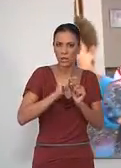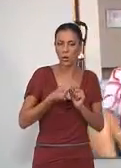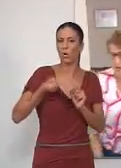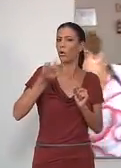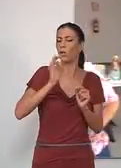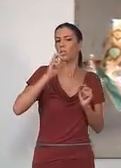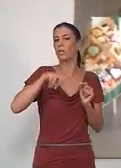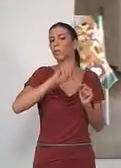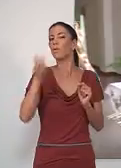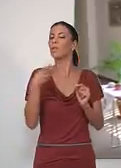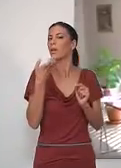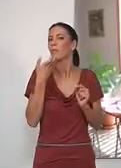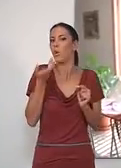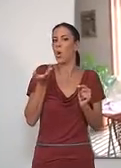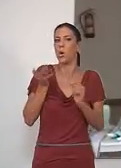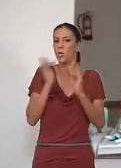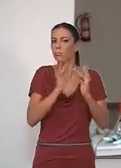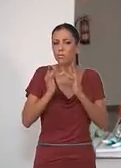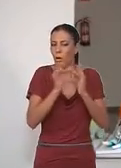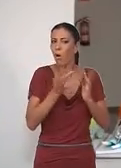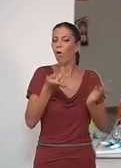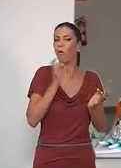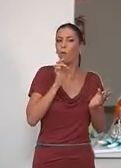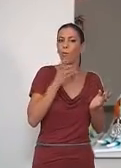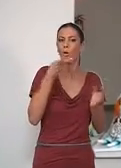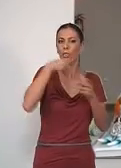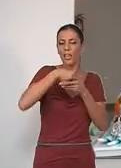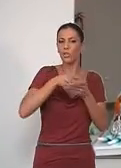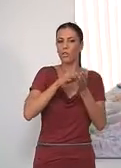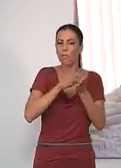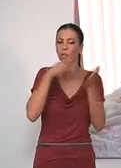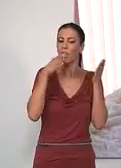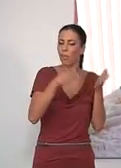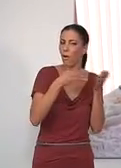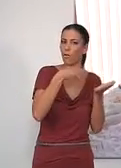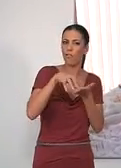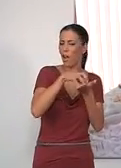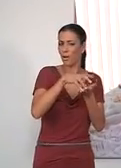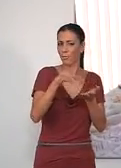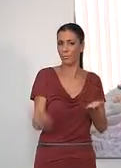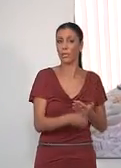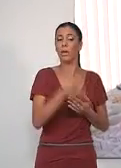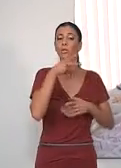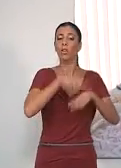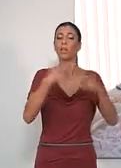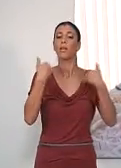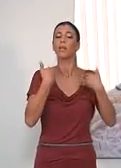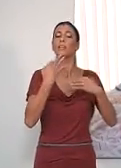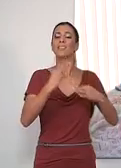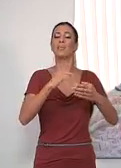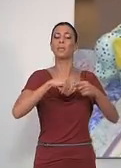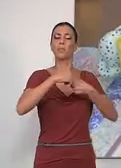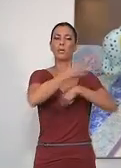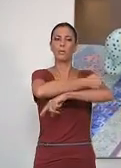de bolillos o a contribuir a la comunicación intergeneracional de los barrios. La edil del área de participación